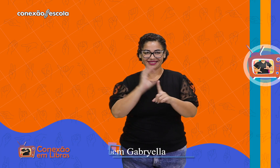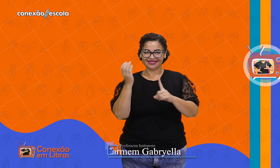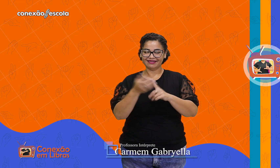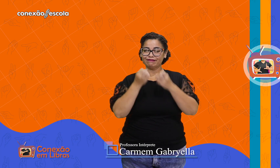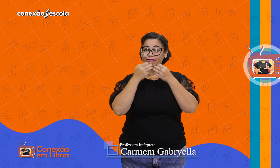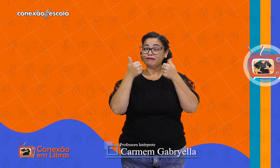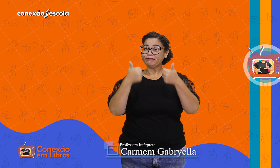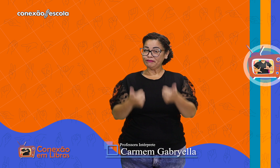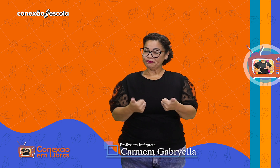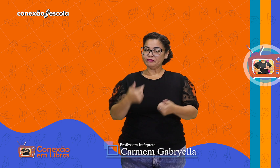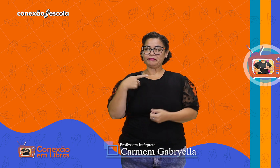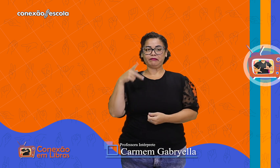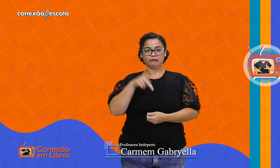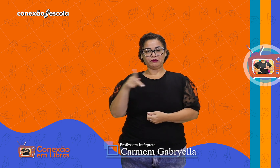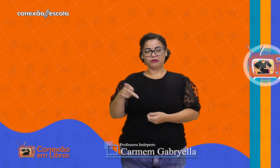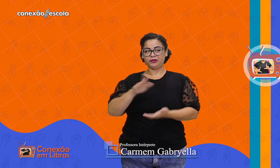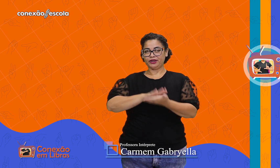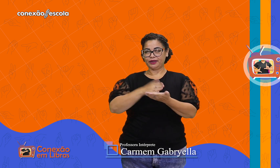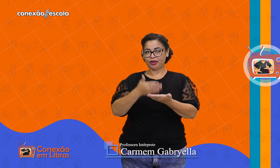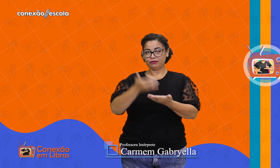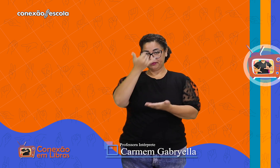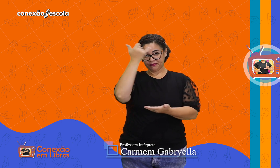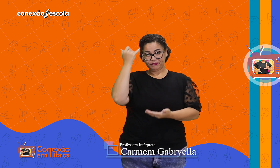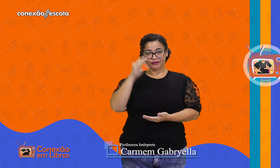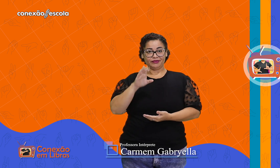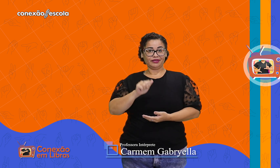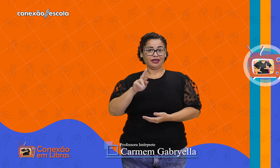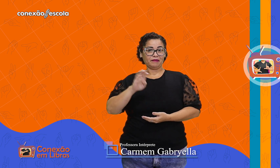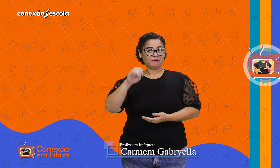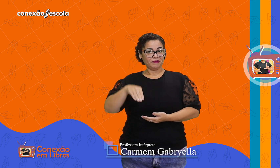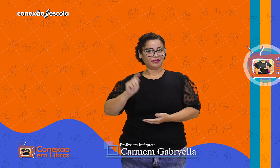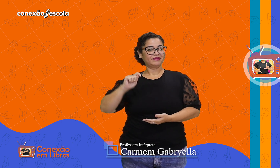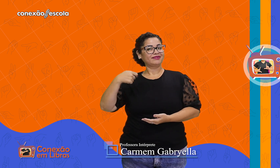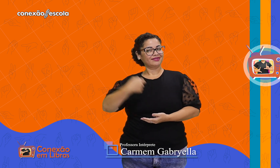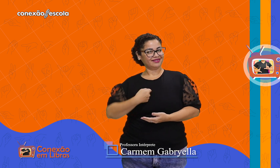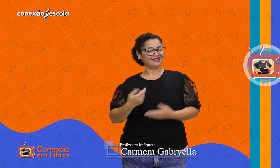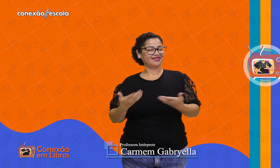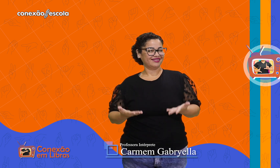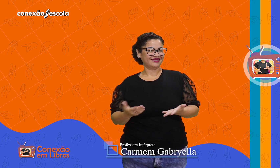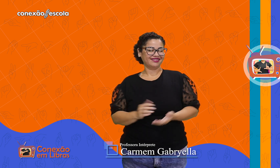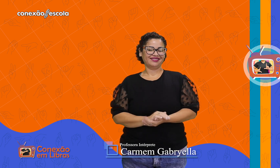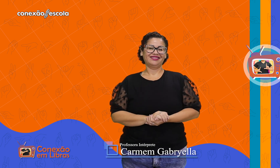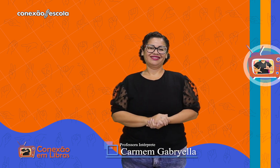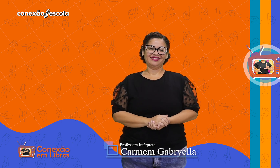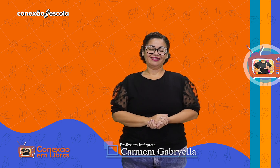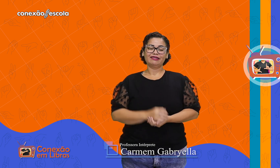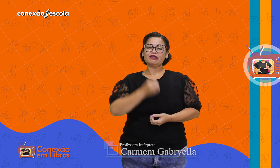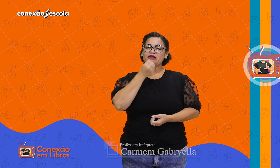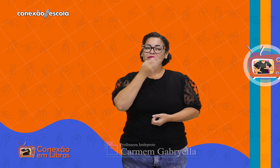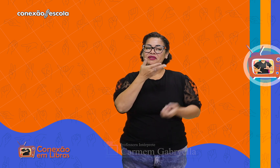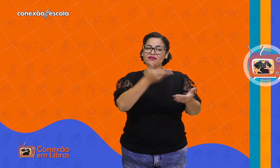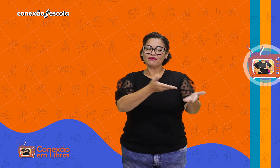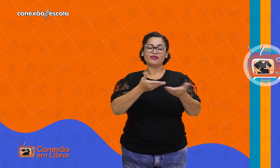Olá, comunidade! Tudo bem com vocês? Eu sou a professora-intérprete Carmen Gabriela e me identifico assim.